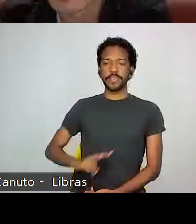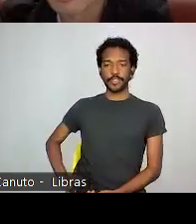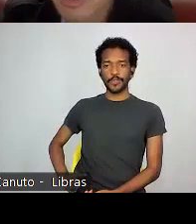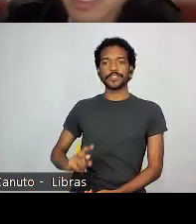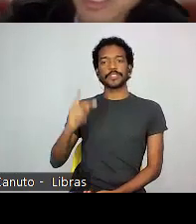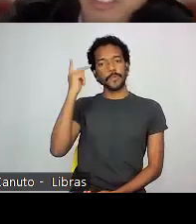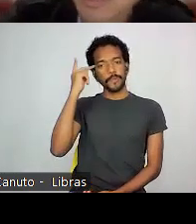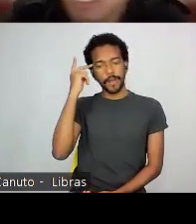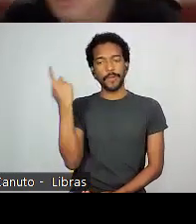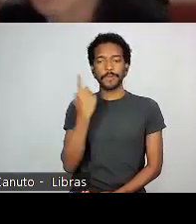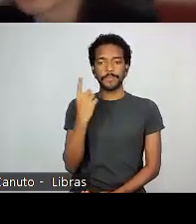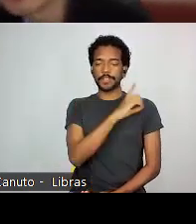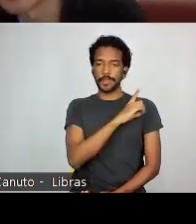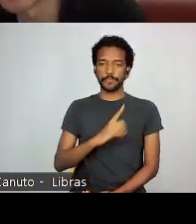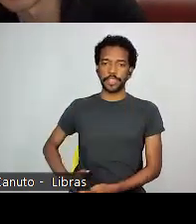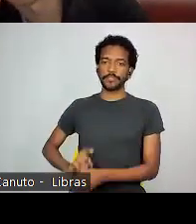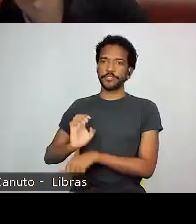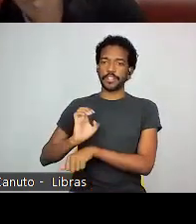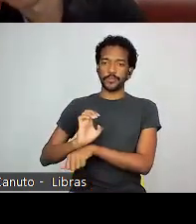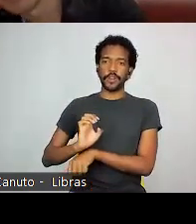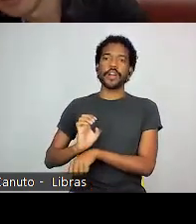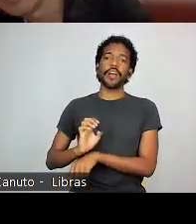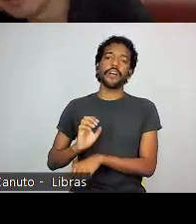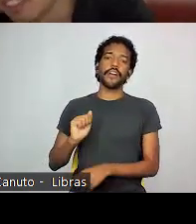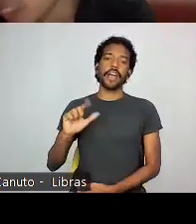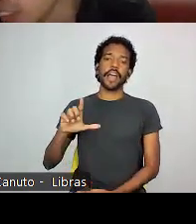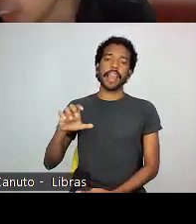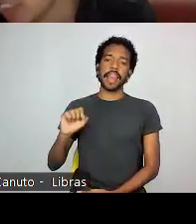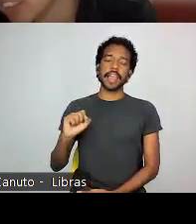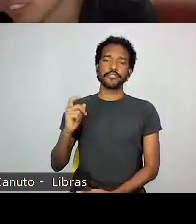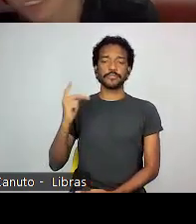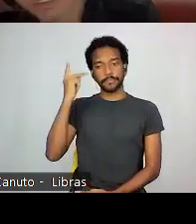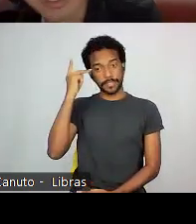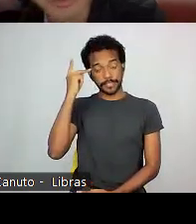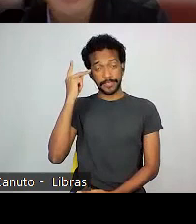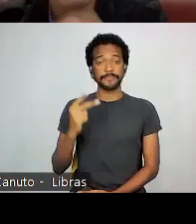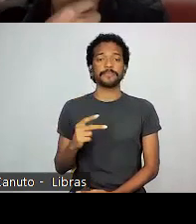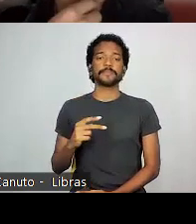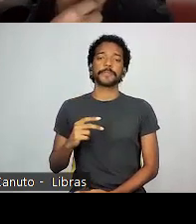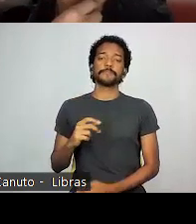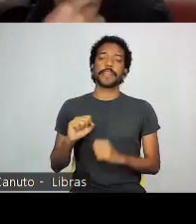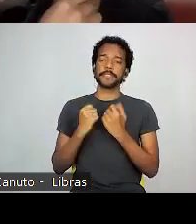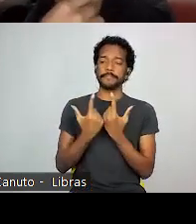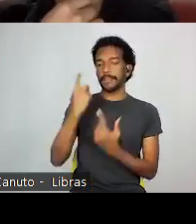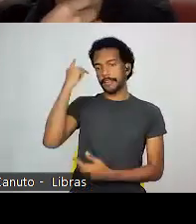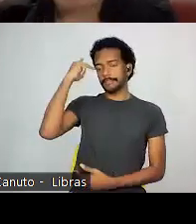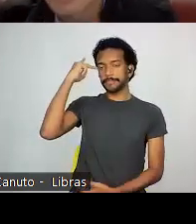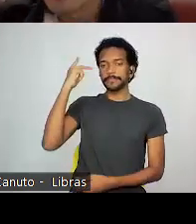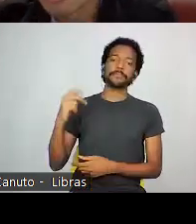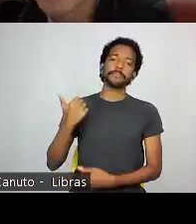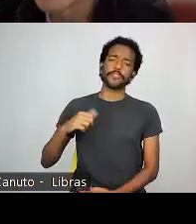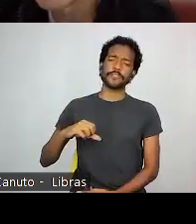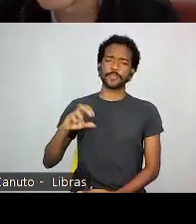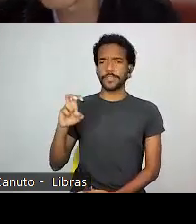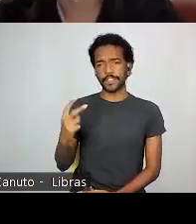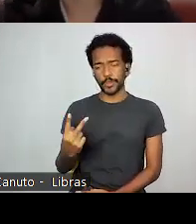deputado federal, estadual na Alesp em 52, se não me engano, e se